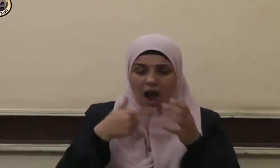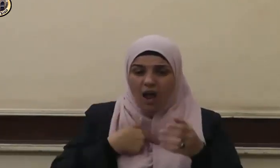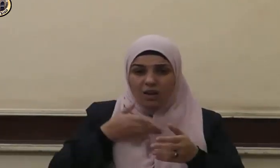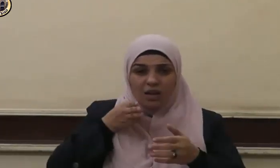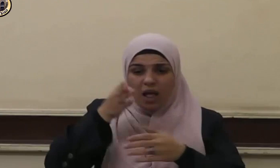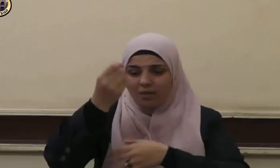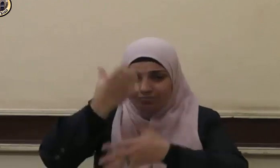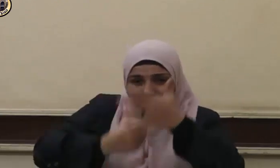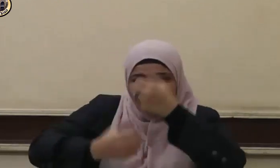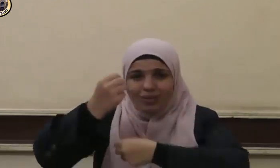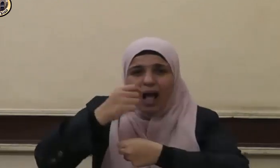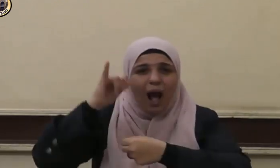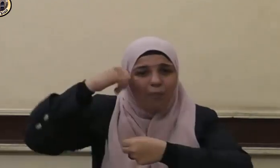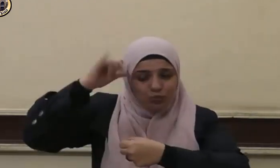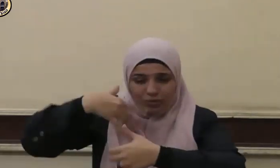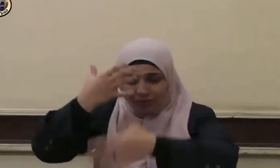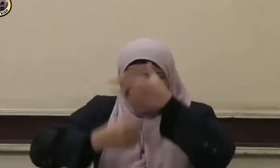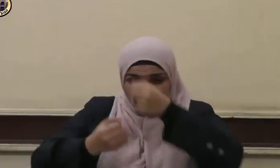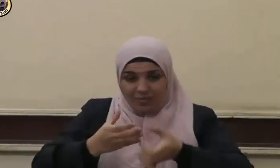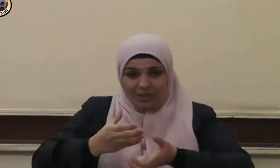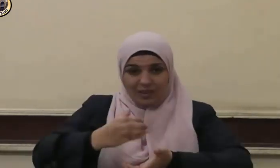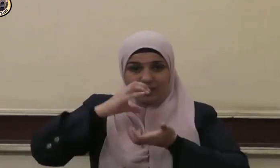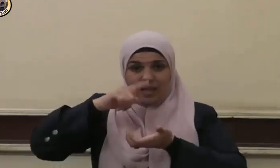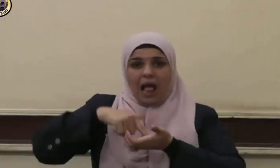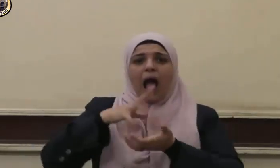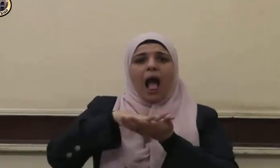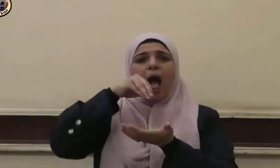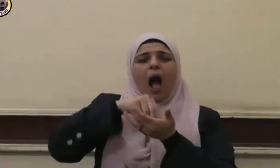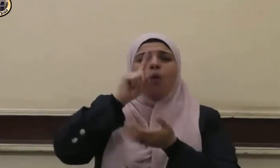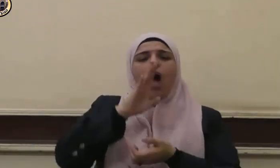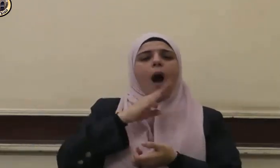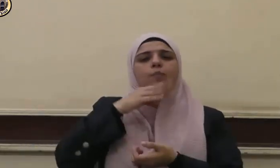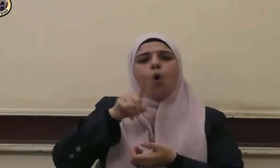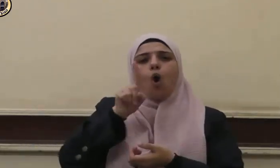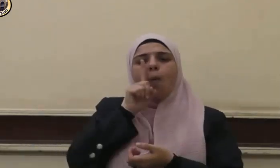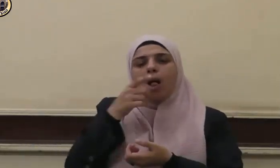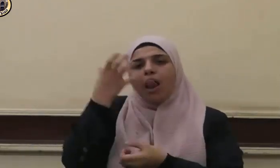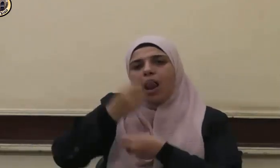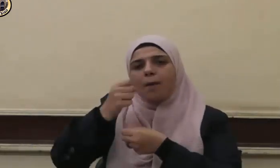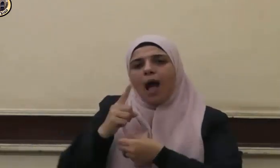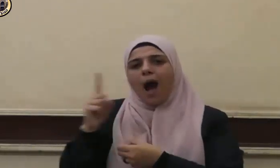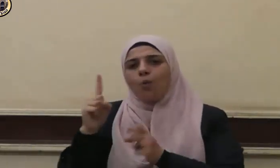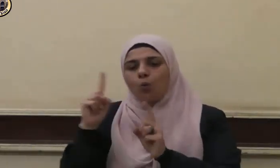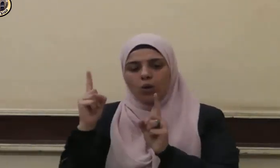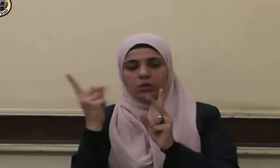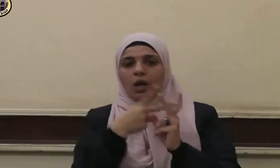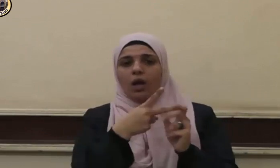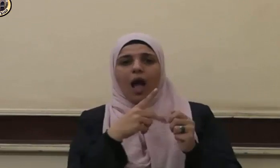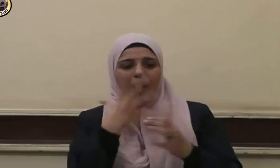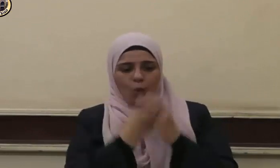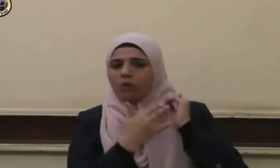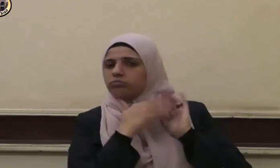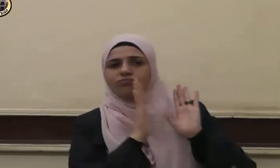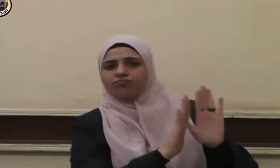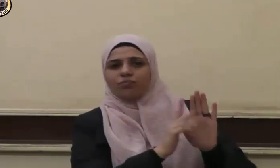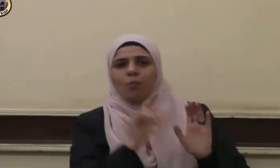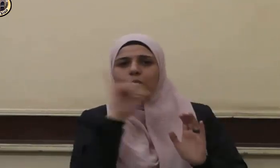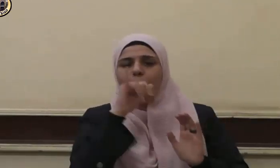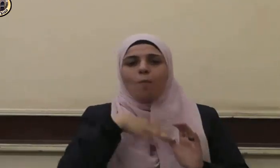عليهم حلبت فبدأت بوالدي أسقيهما قبل بنيا وإن